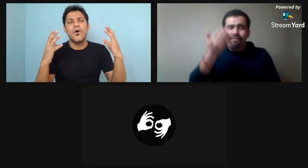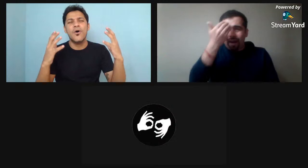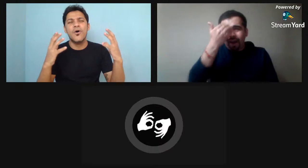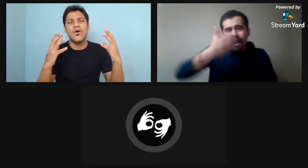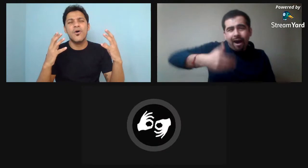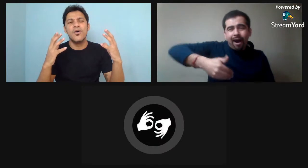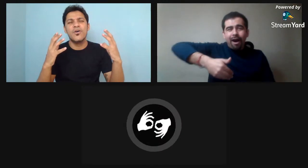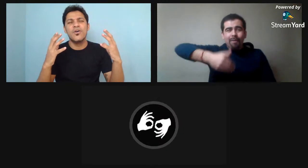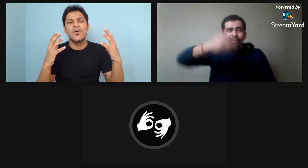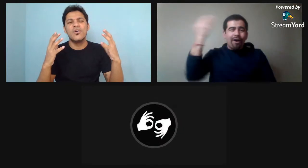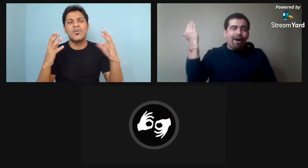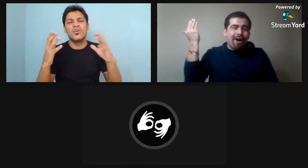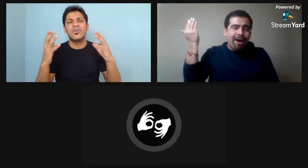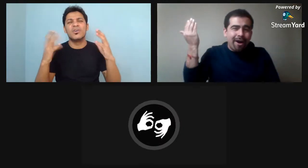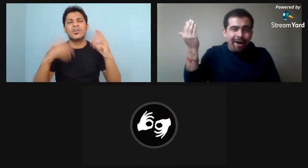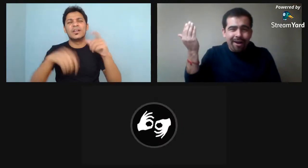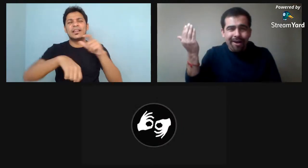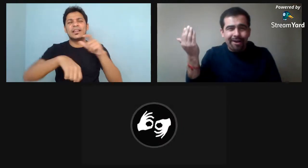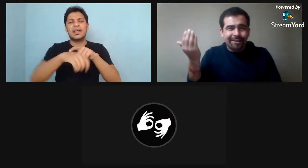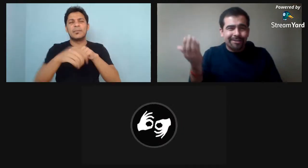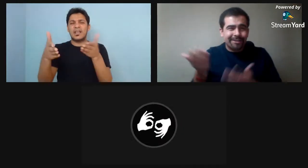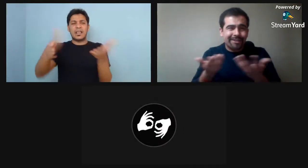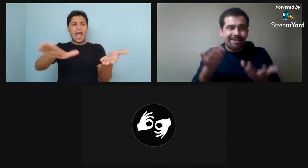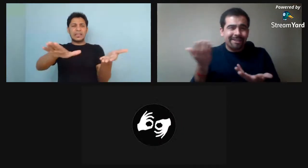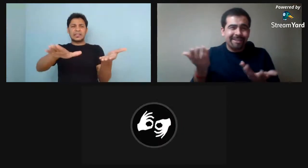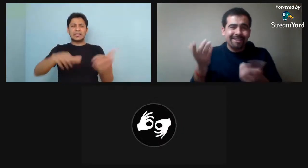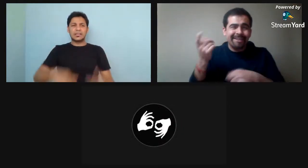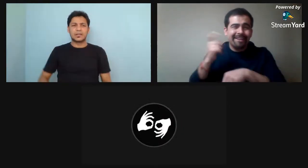qué rica la Coca-Cola, qué famosa.